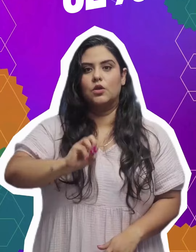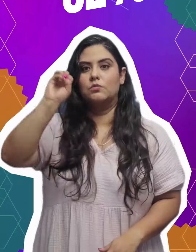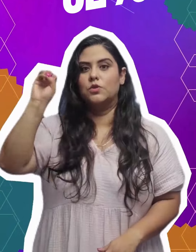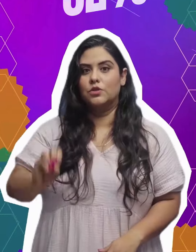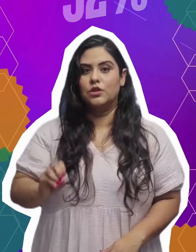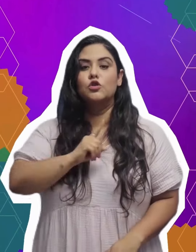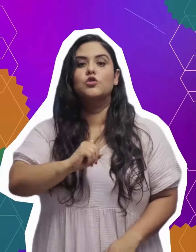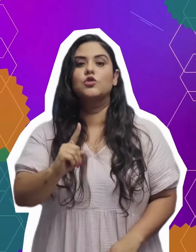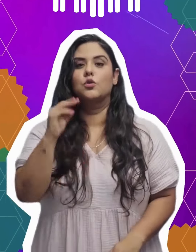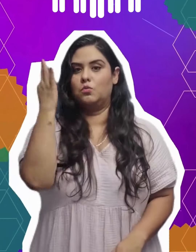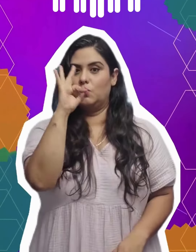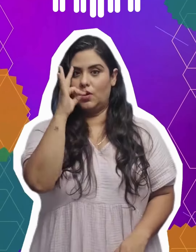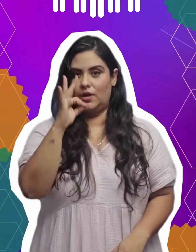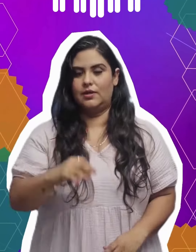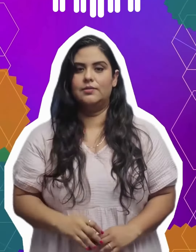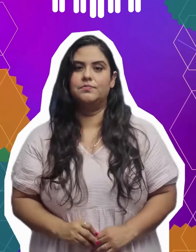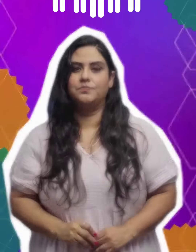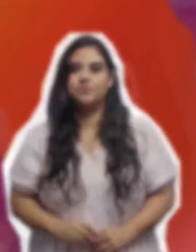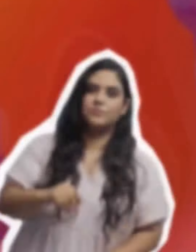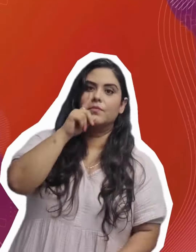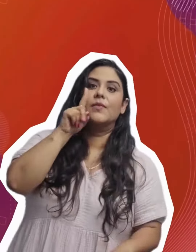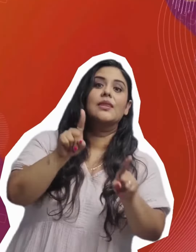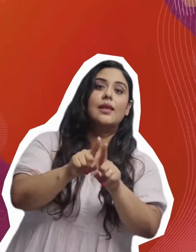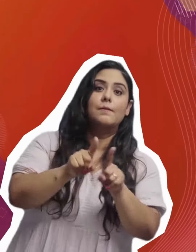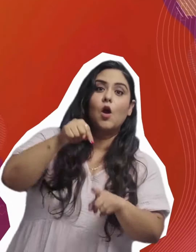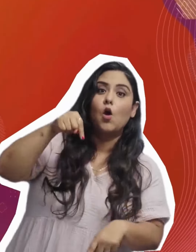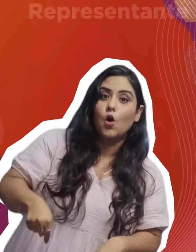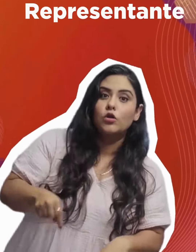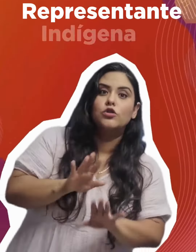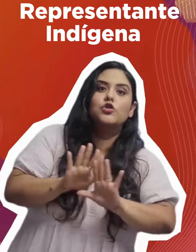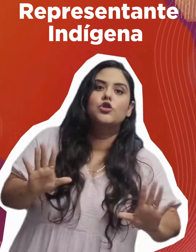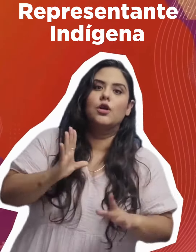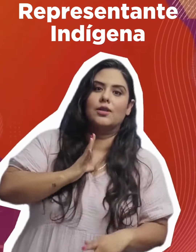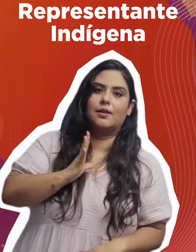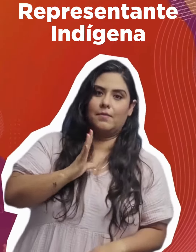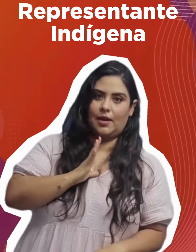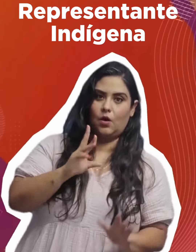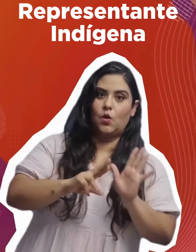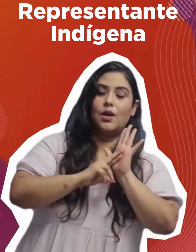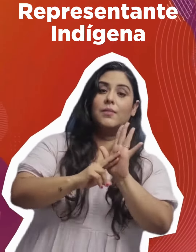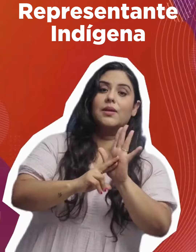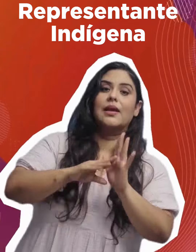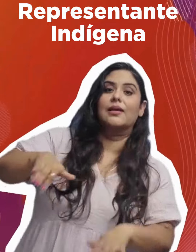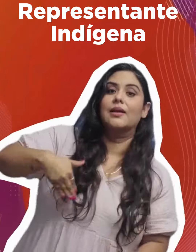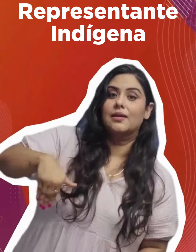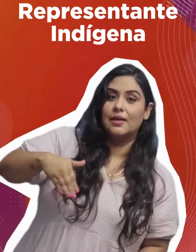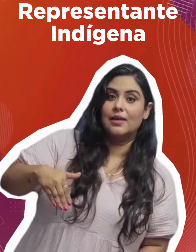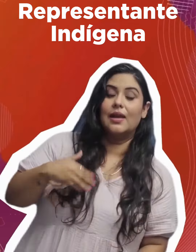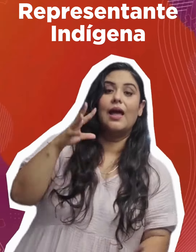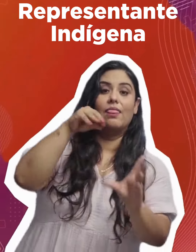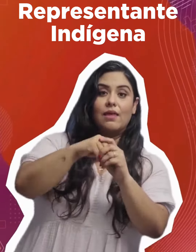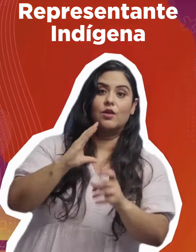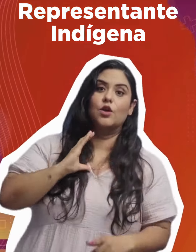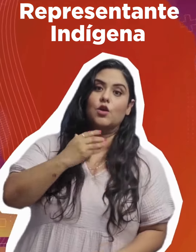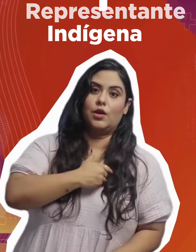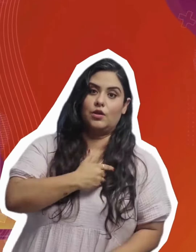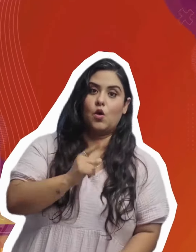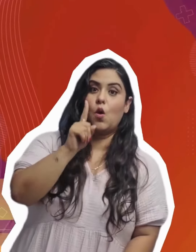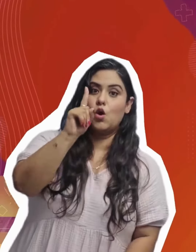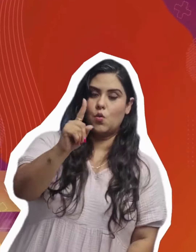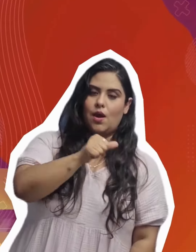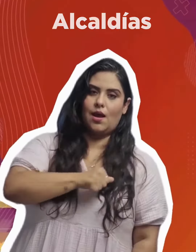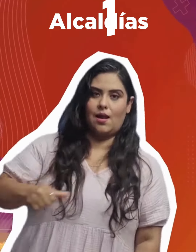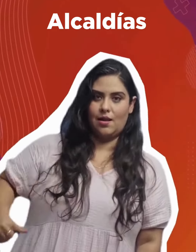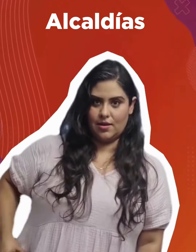un 52% son mujeres. Sin embargo, hoy solo tenemos una representante indígena